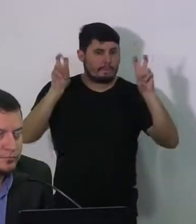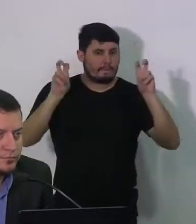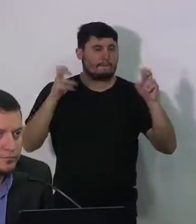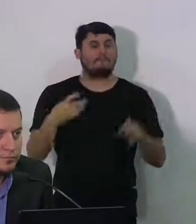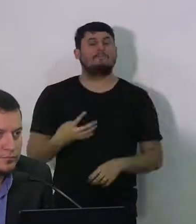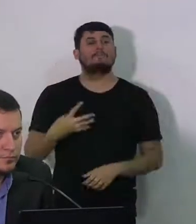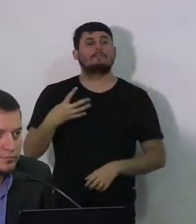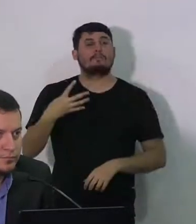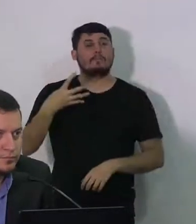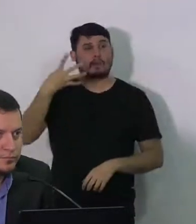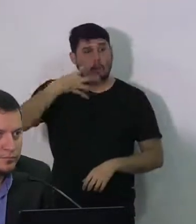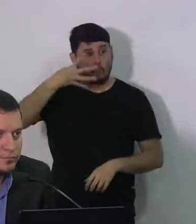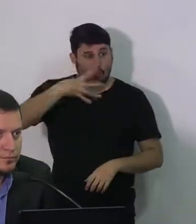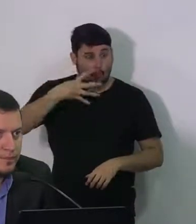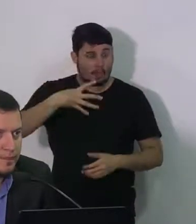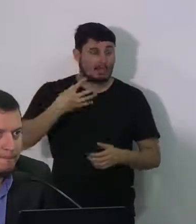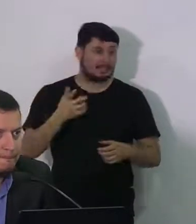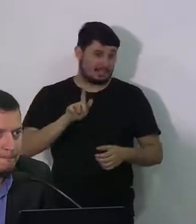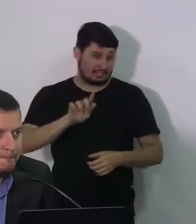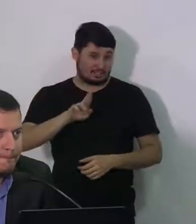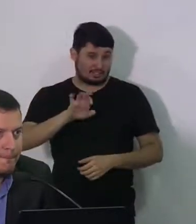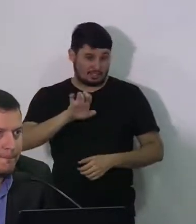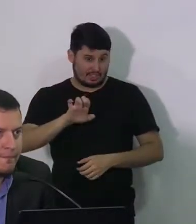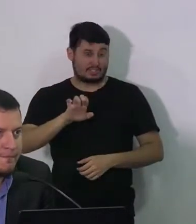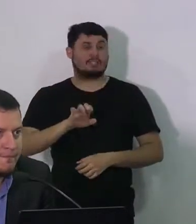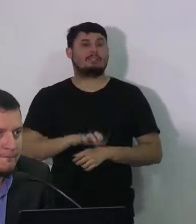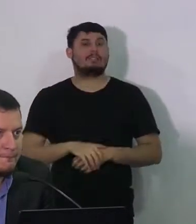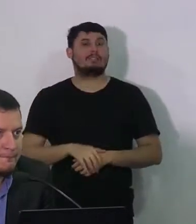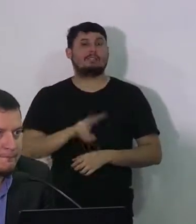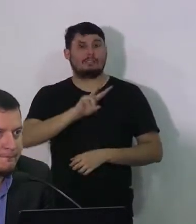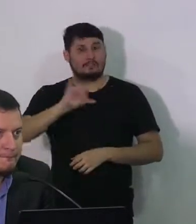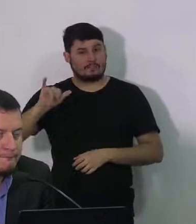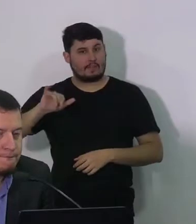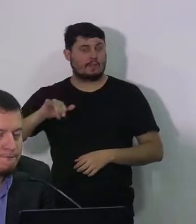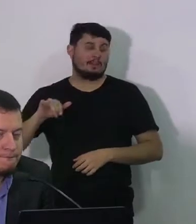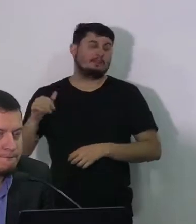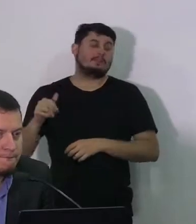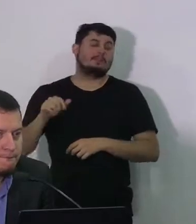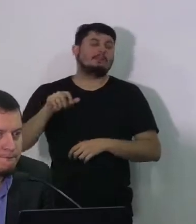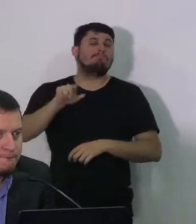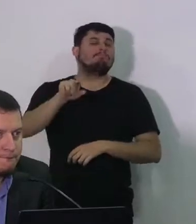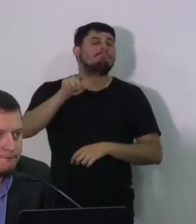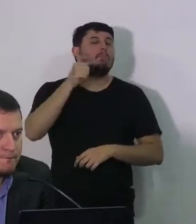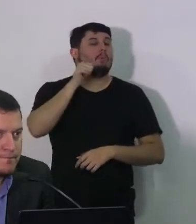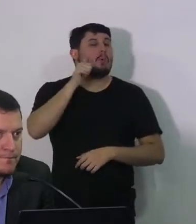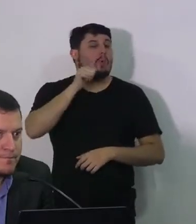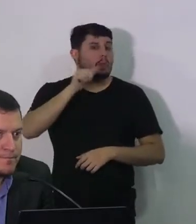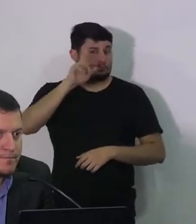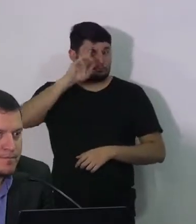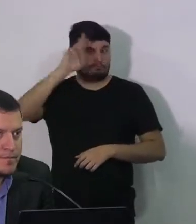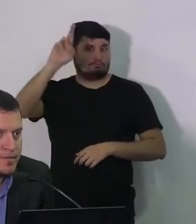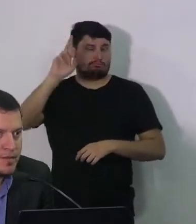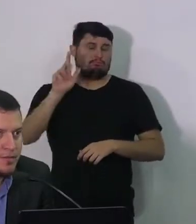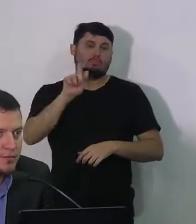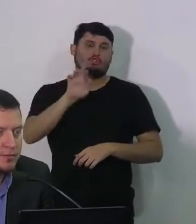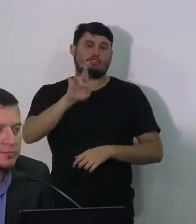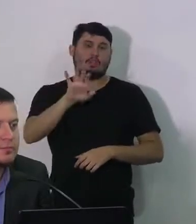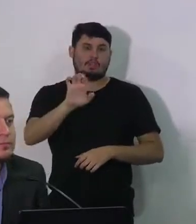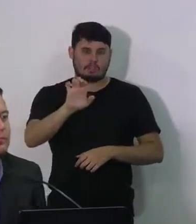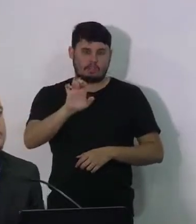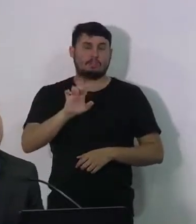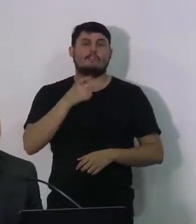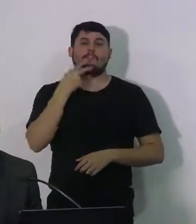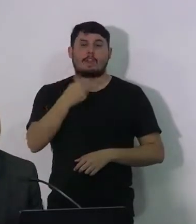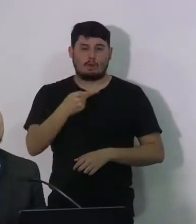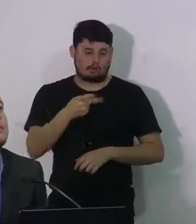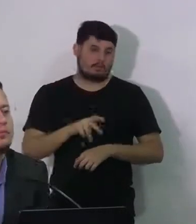através da Aparecida Souza, disse em entrevista à Rádio Cultura que será montado um hospital de campanha aqui em Caruaru. Aí ele pergunta quando começar a montagem,